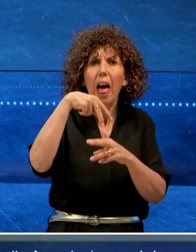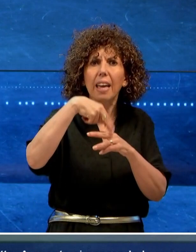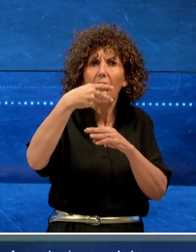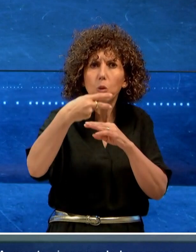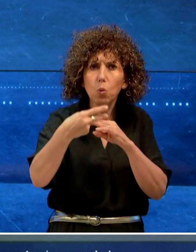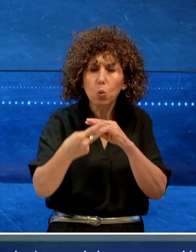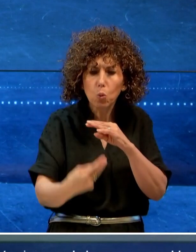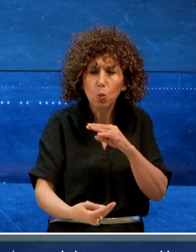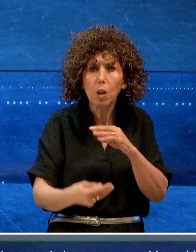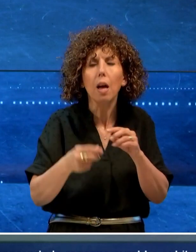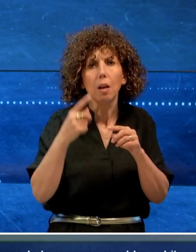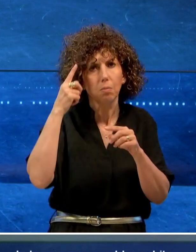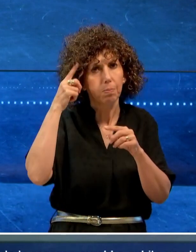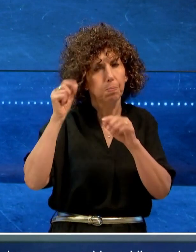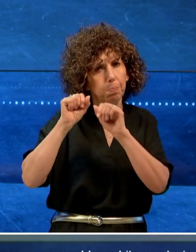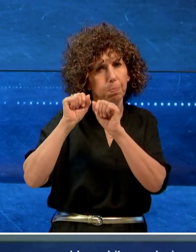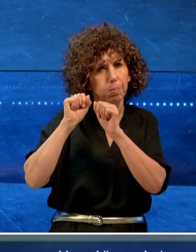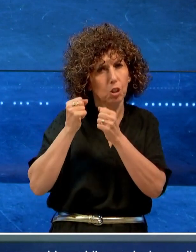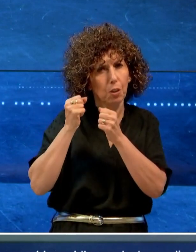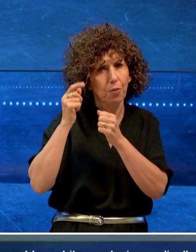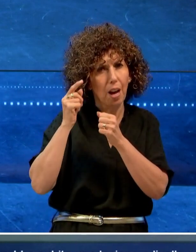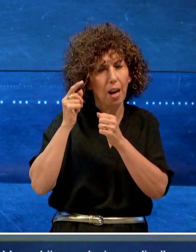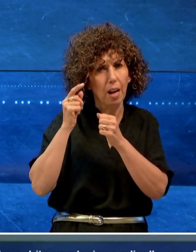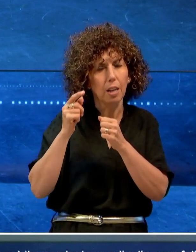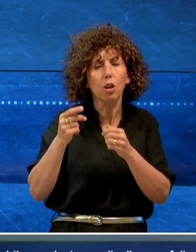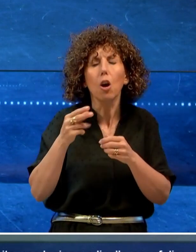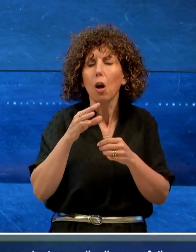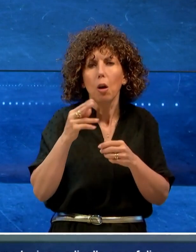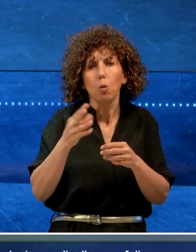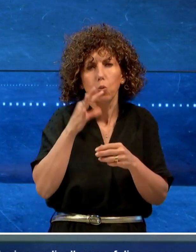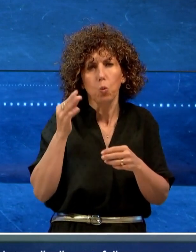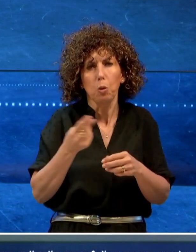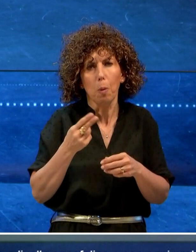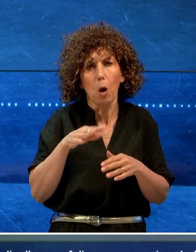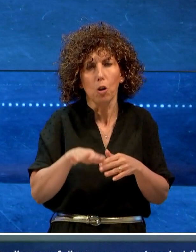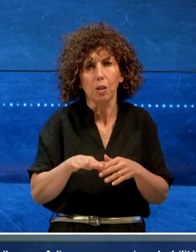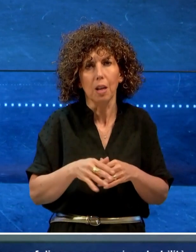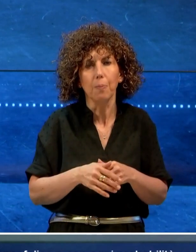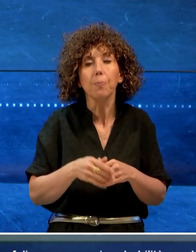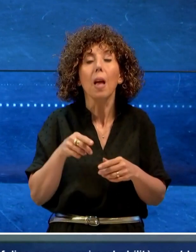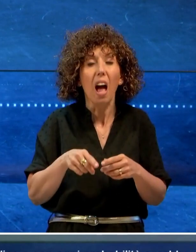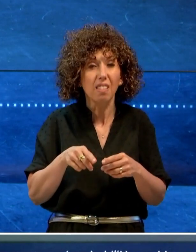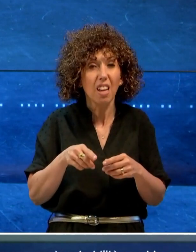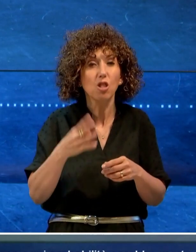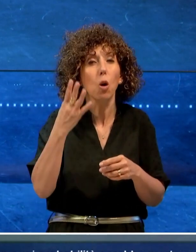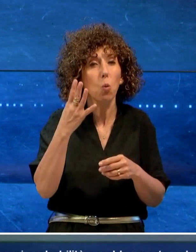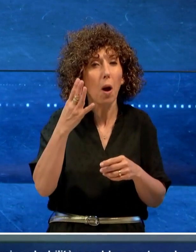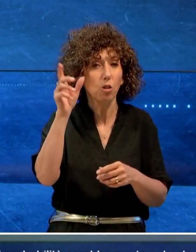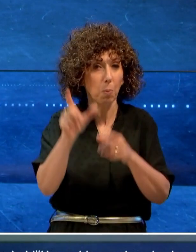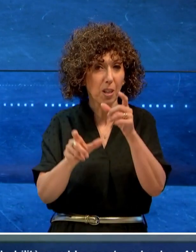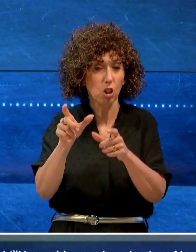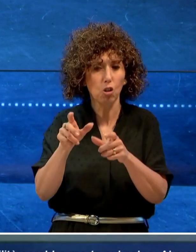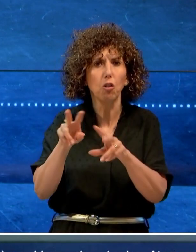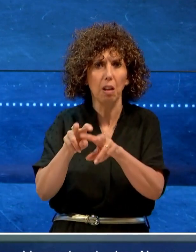a livello encefalico e con ogni probabilità sarebbe morta sul colpo. Al momento sono quattro le persone